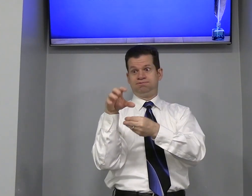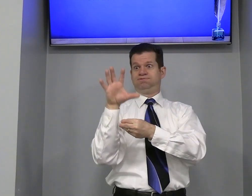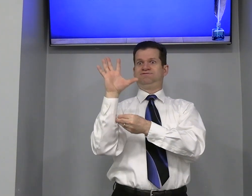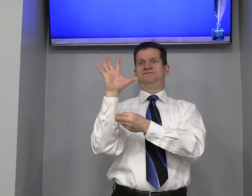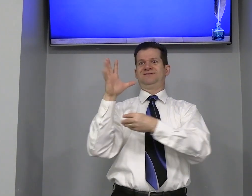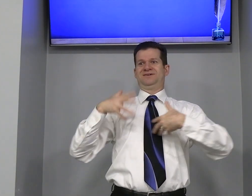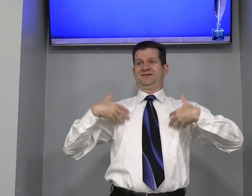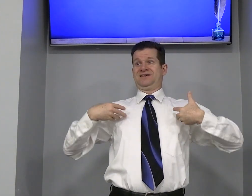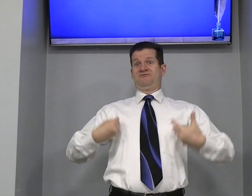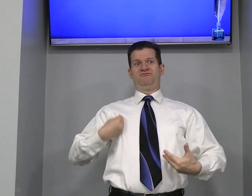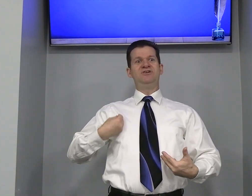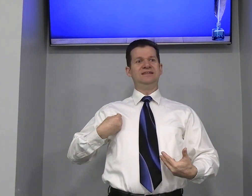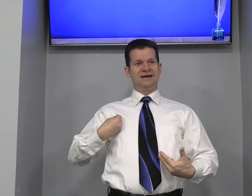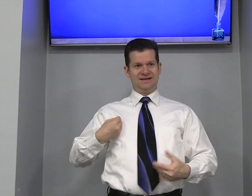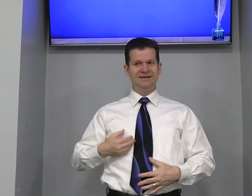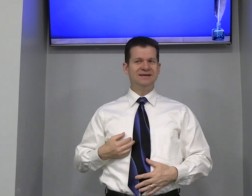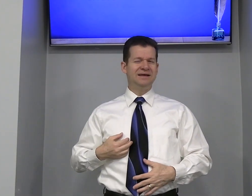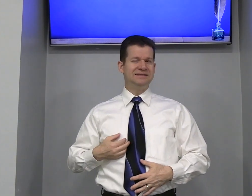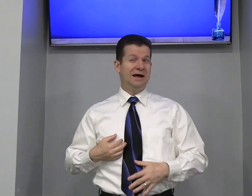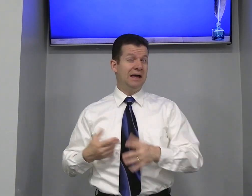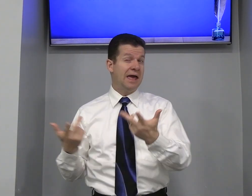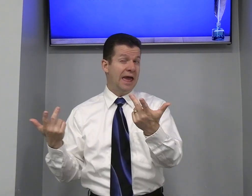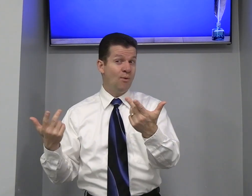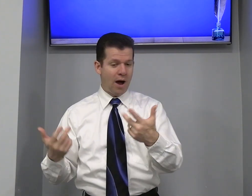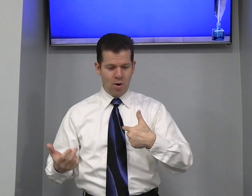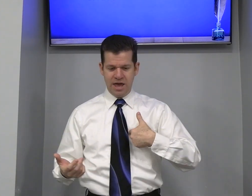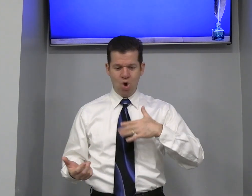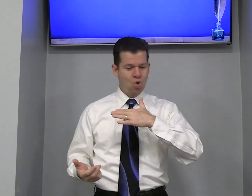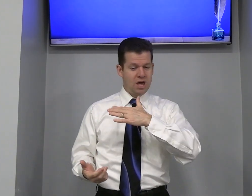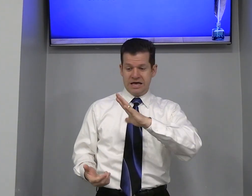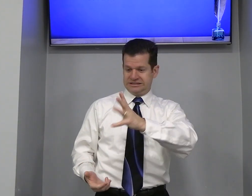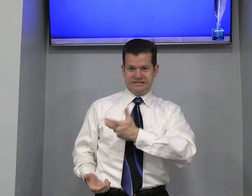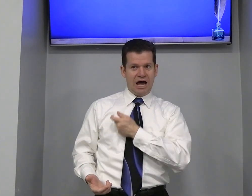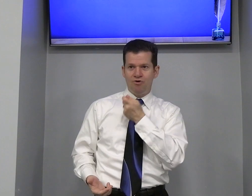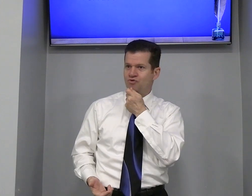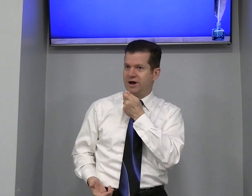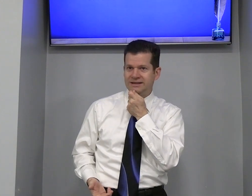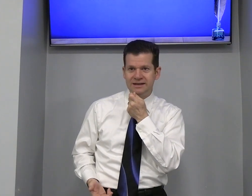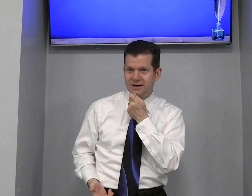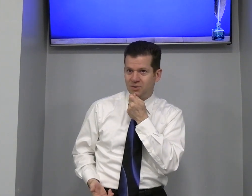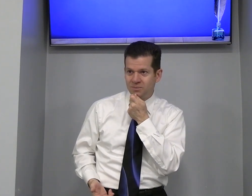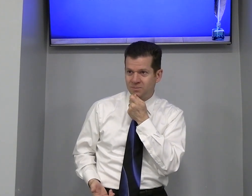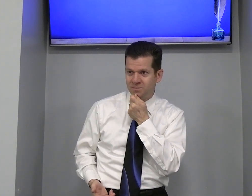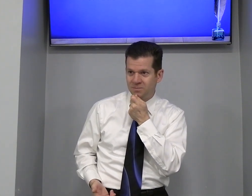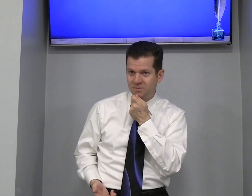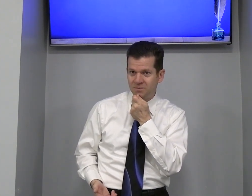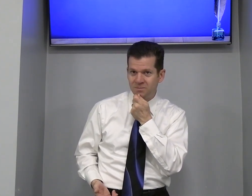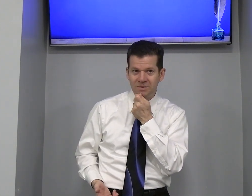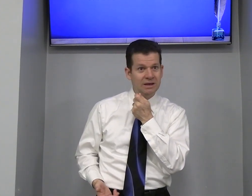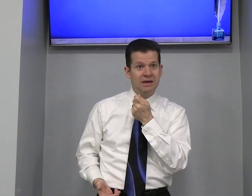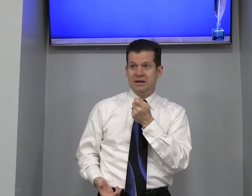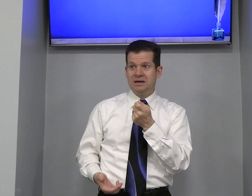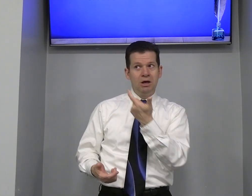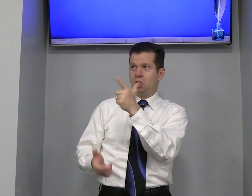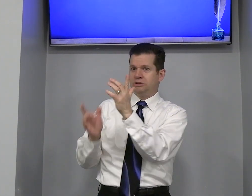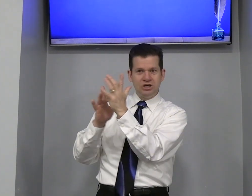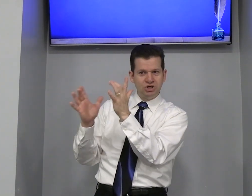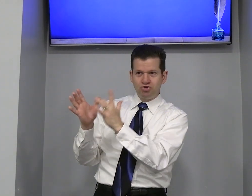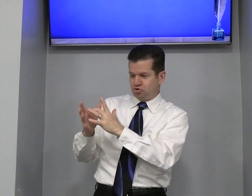Vida É igual Eu Salvo Ainda não Eu não Tenho Jesus